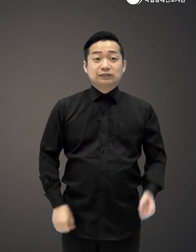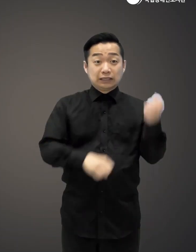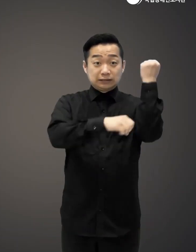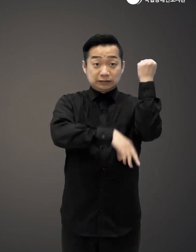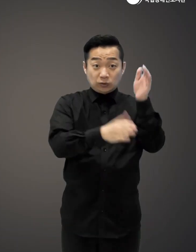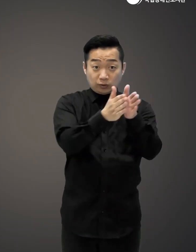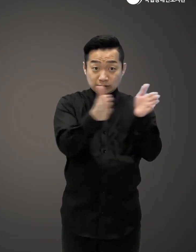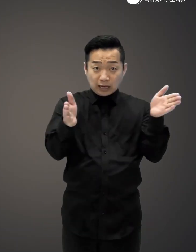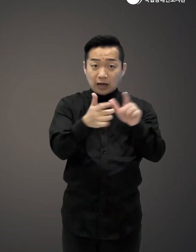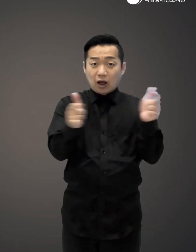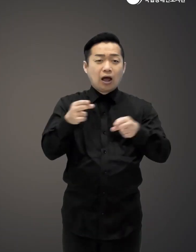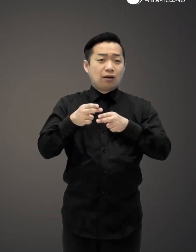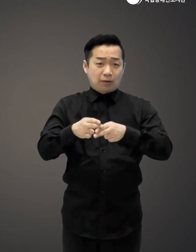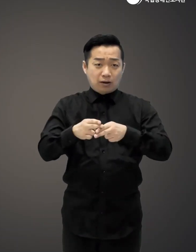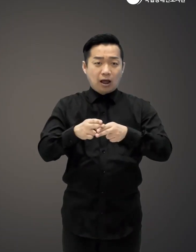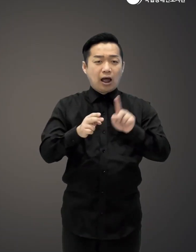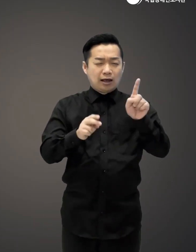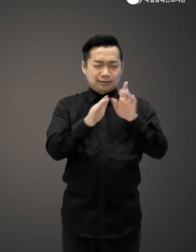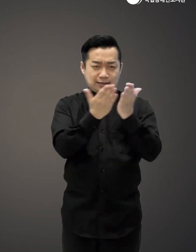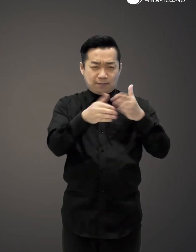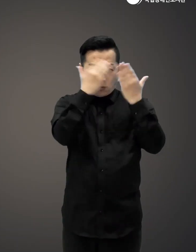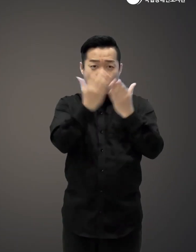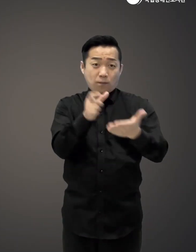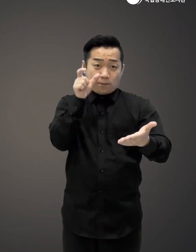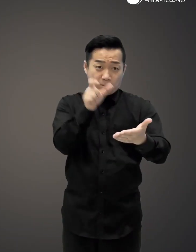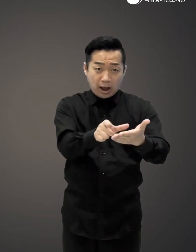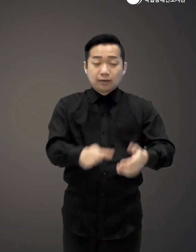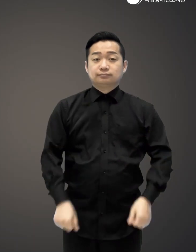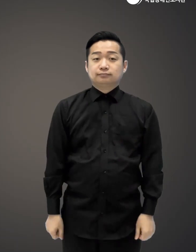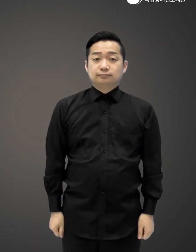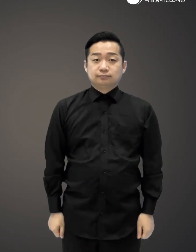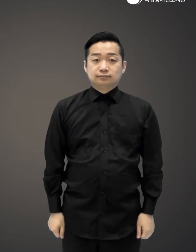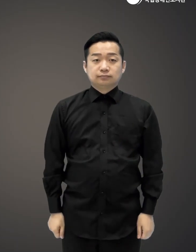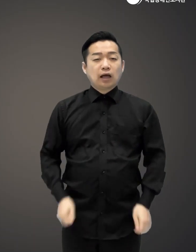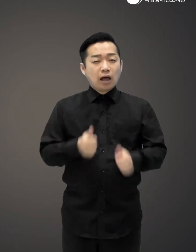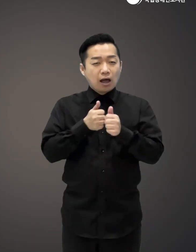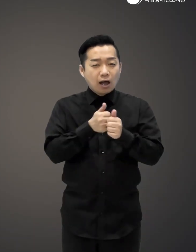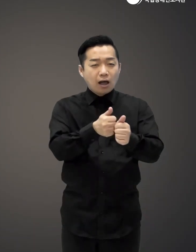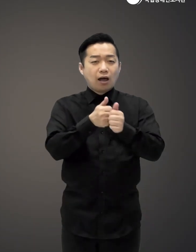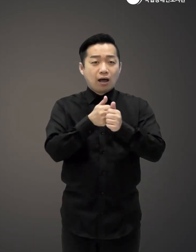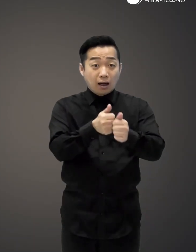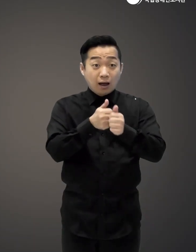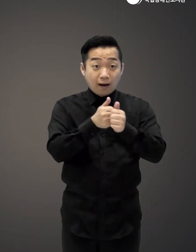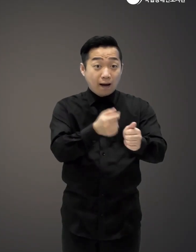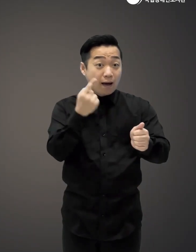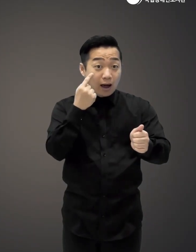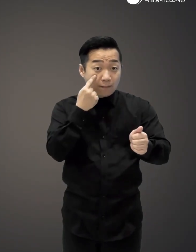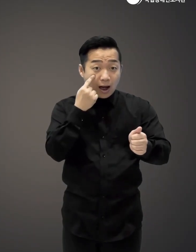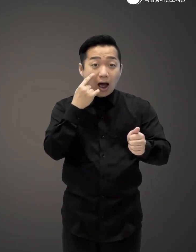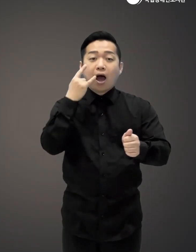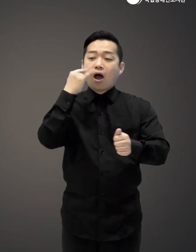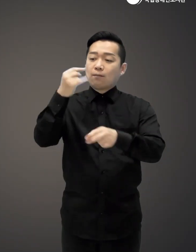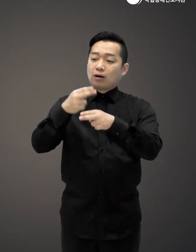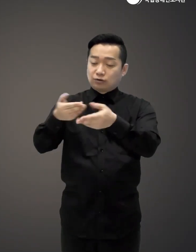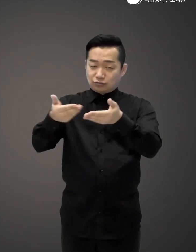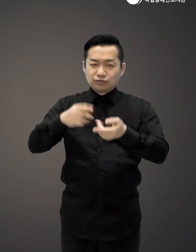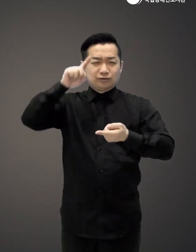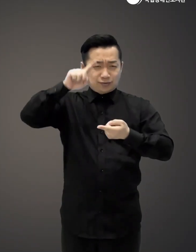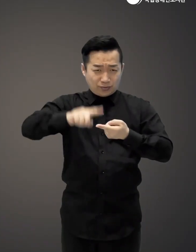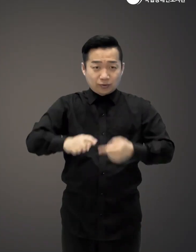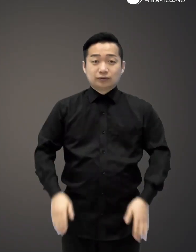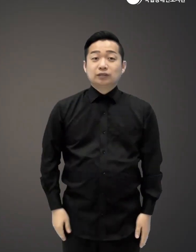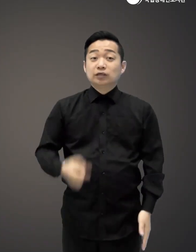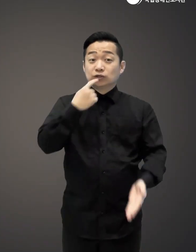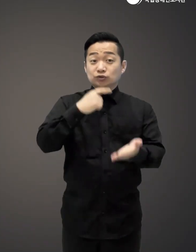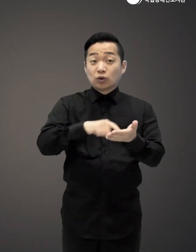기초부터 다양한 메뉴까지 한 권으로 끝내는 집밥의 모든 것 차근차근 따라하면 엄마가 차려주던 밥상 그대로